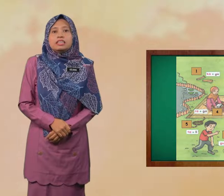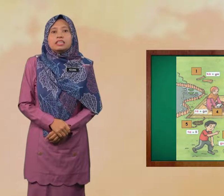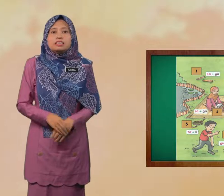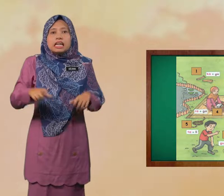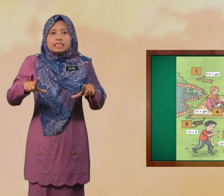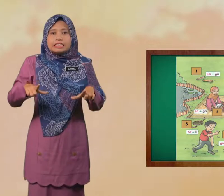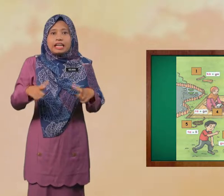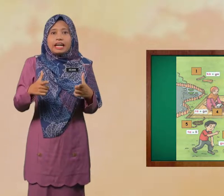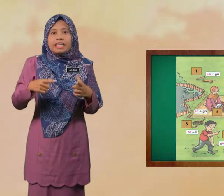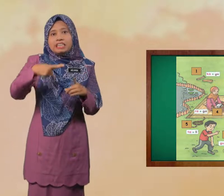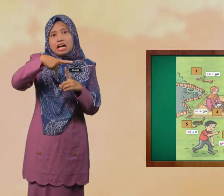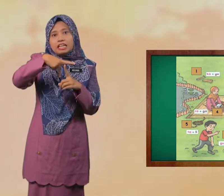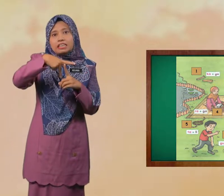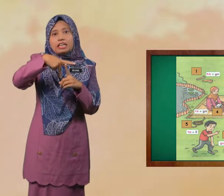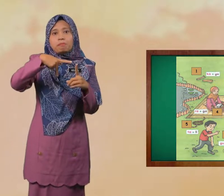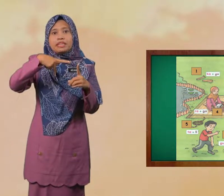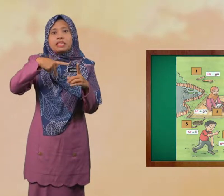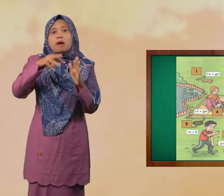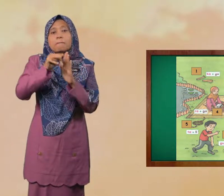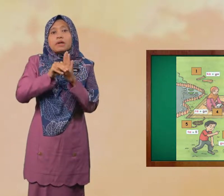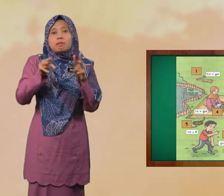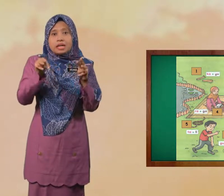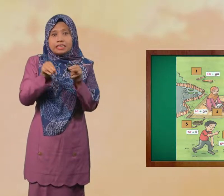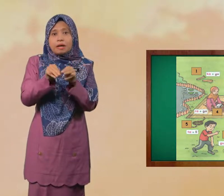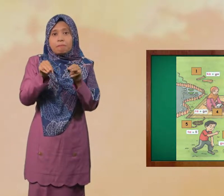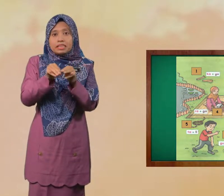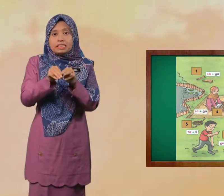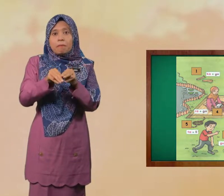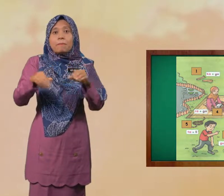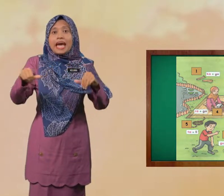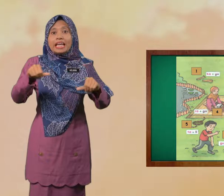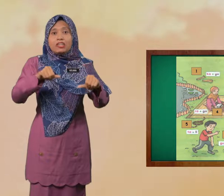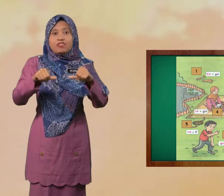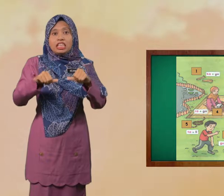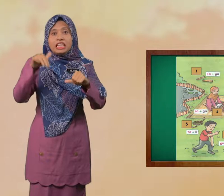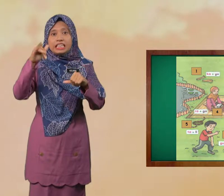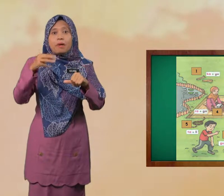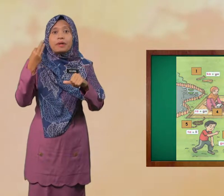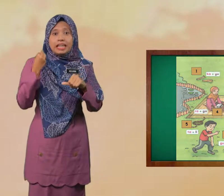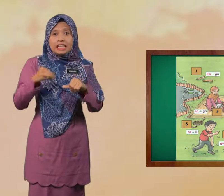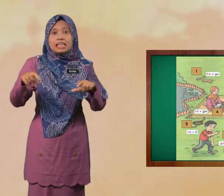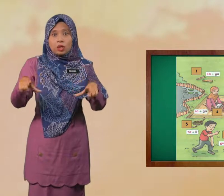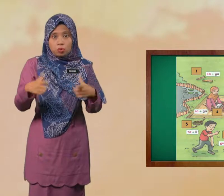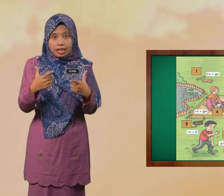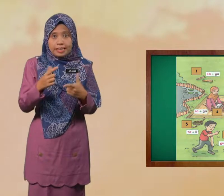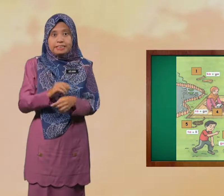Selain Daripada Bermacam-macam Aktiviti Yang Mereka Lakukan